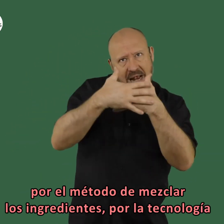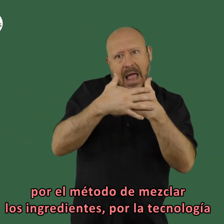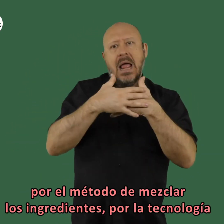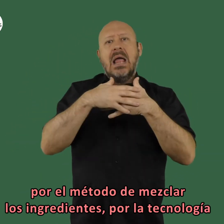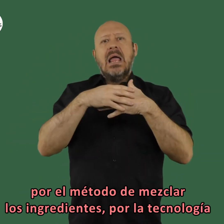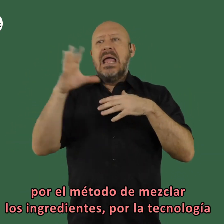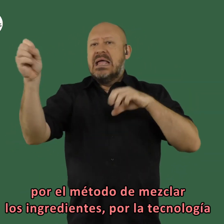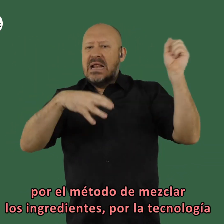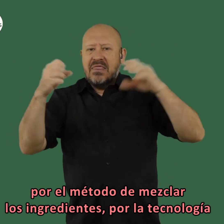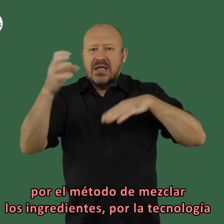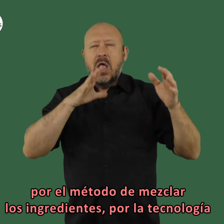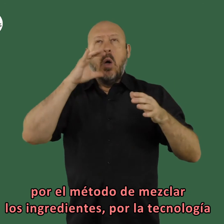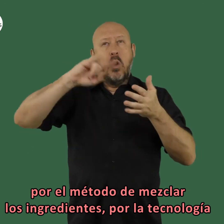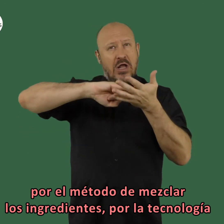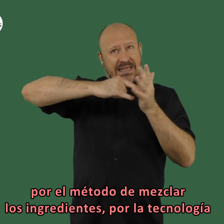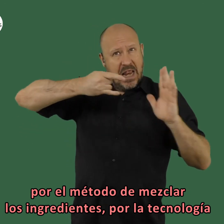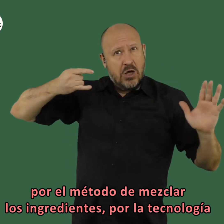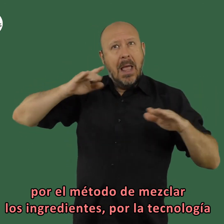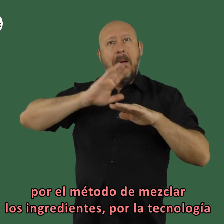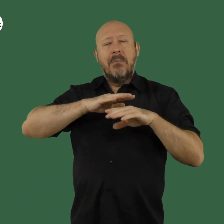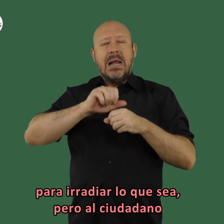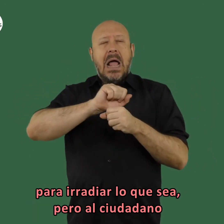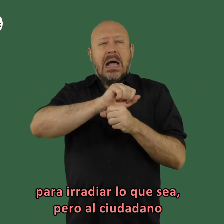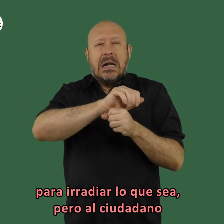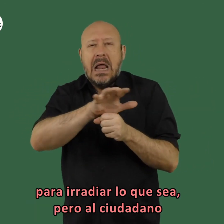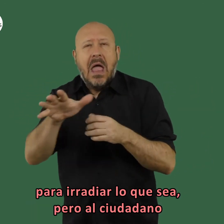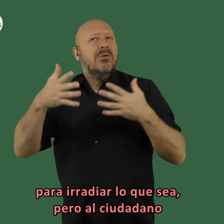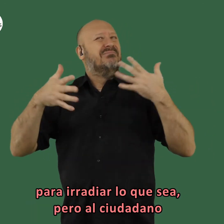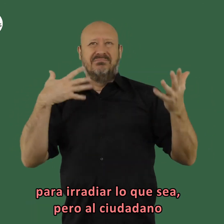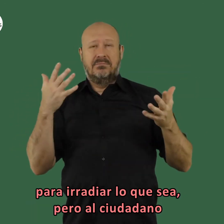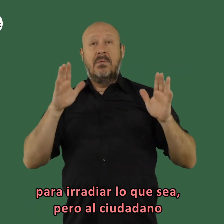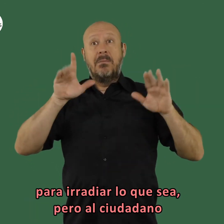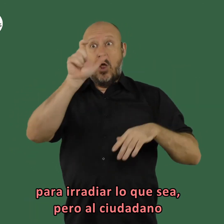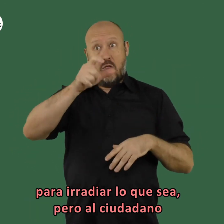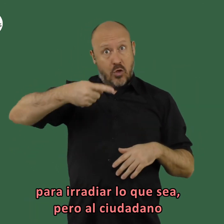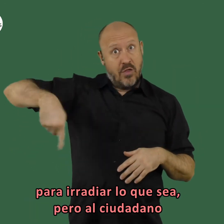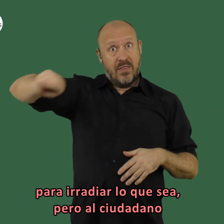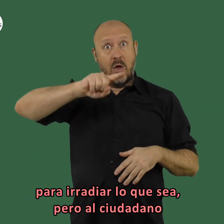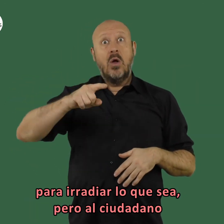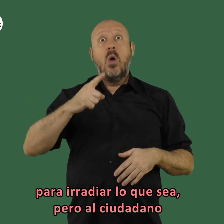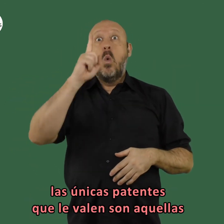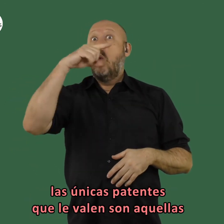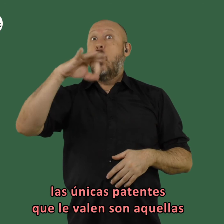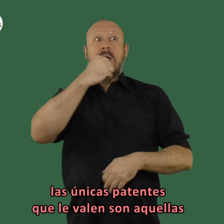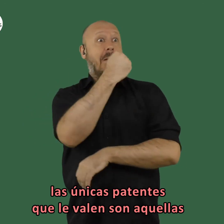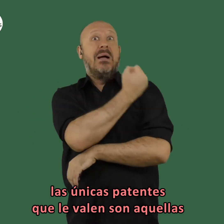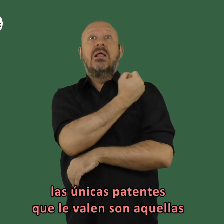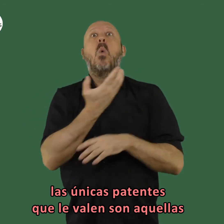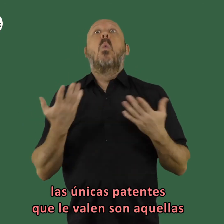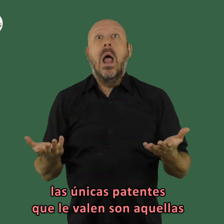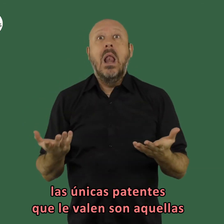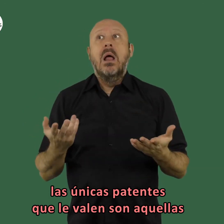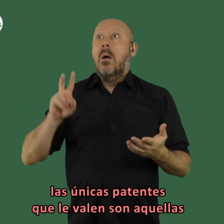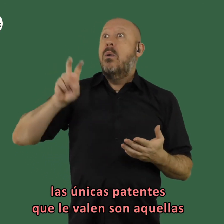mezclar los ingredientes por la tecnología para irradiar lo que sea pero al ciudadano las únicas